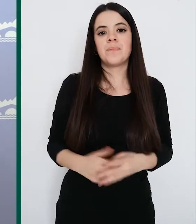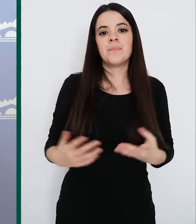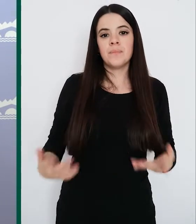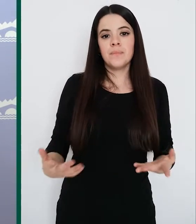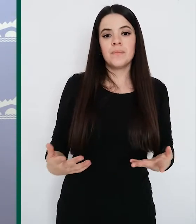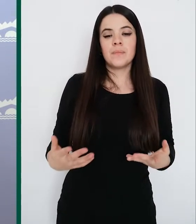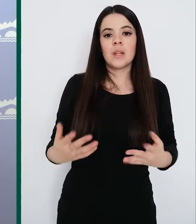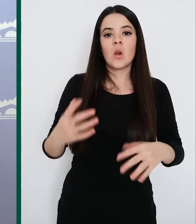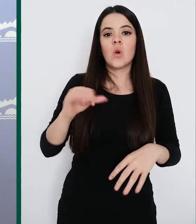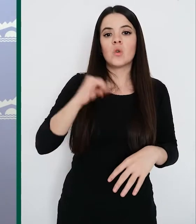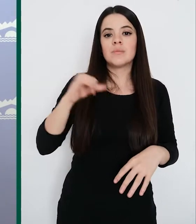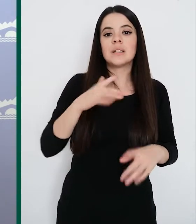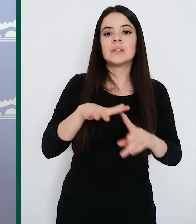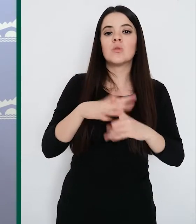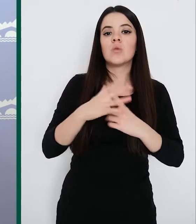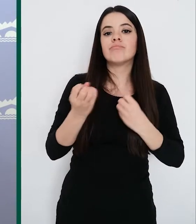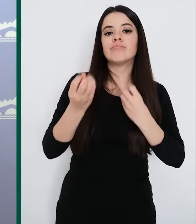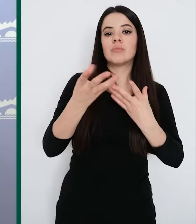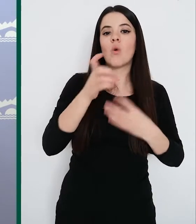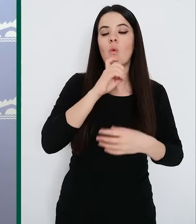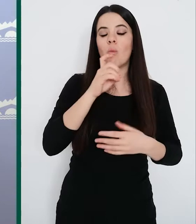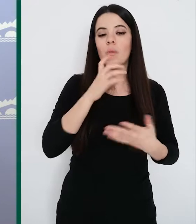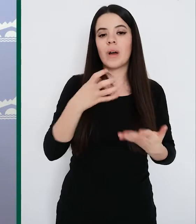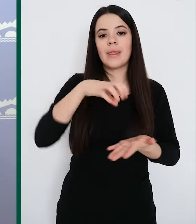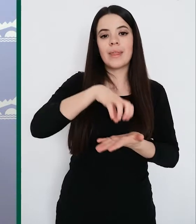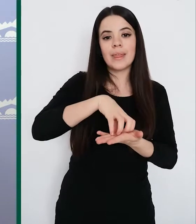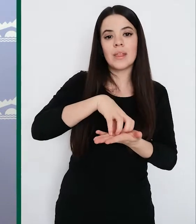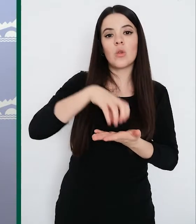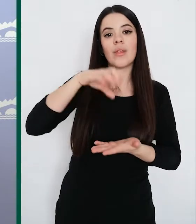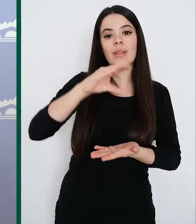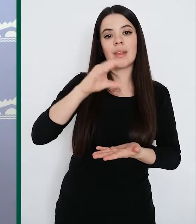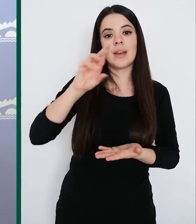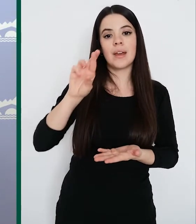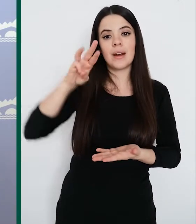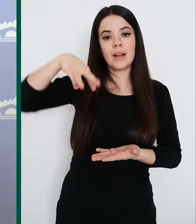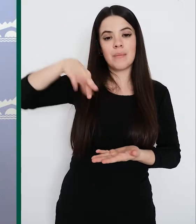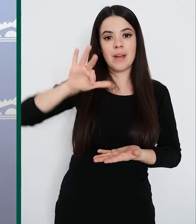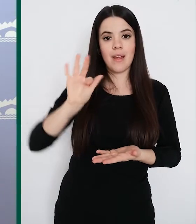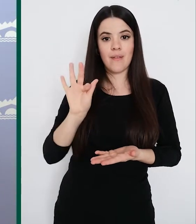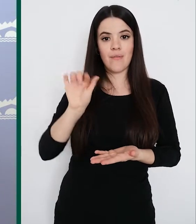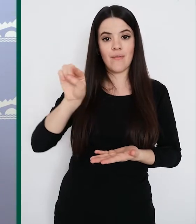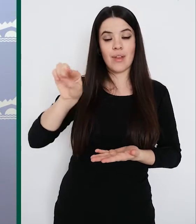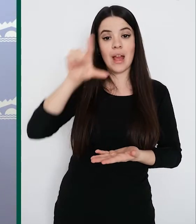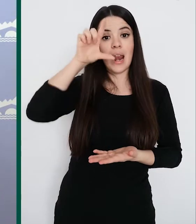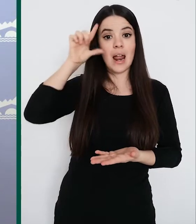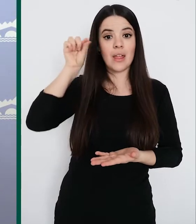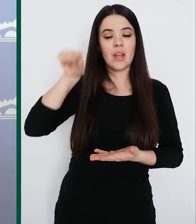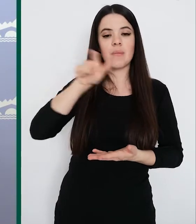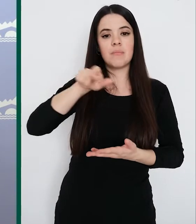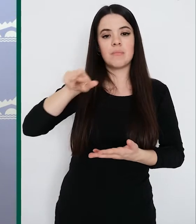apuntarles que en el centro intermedio de convalescencia, en el CRMF de Lardero, están ingresadas ahora mismo